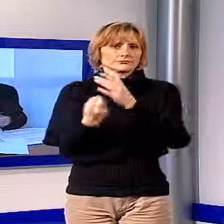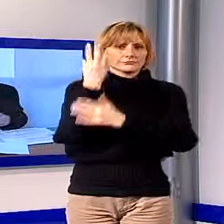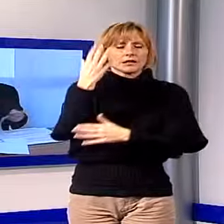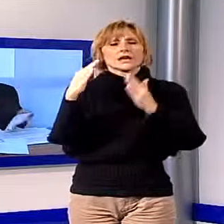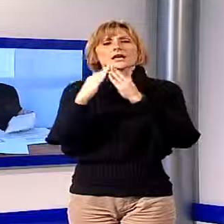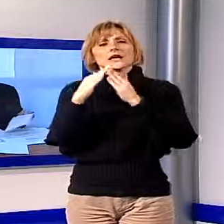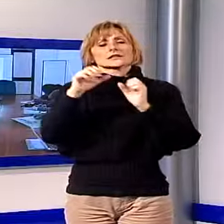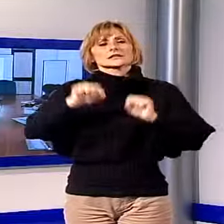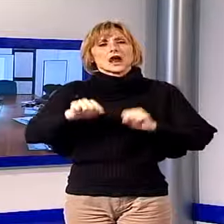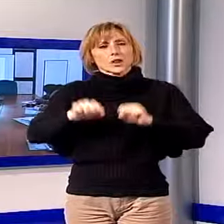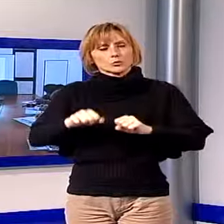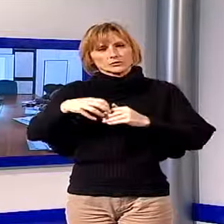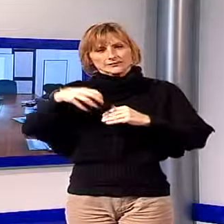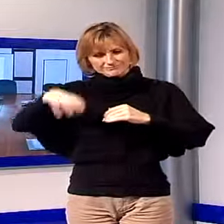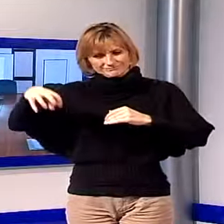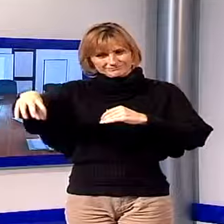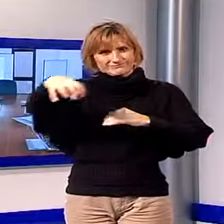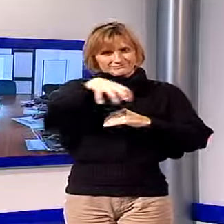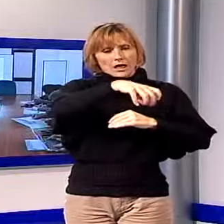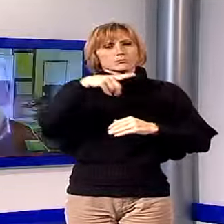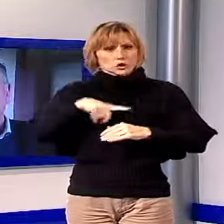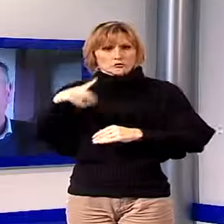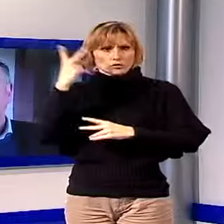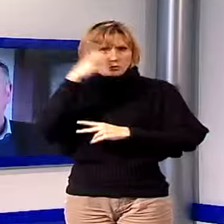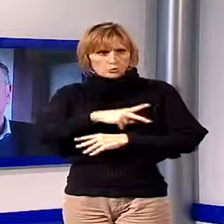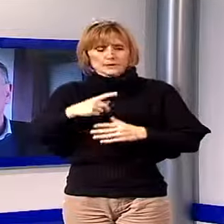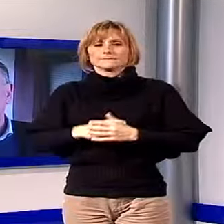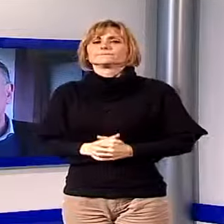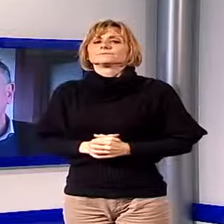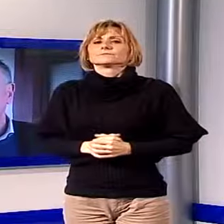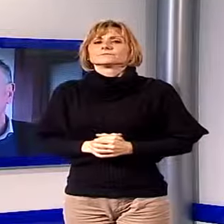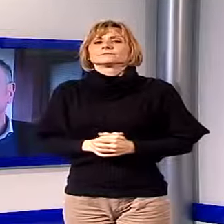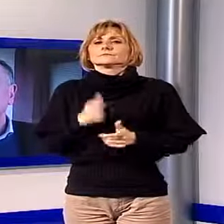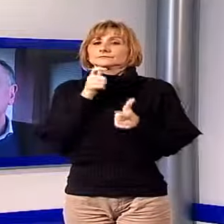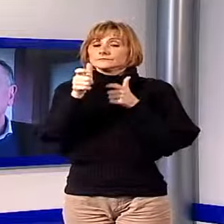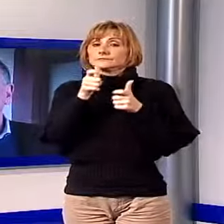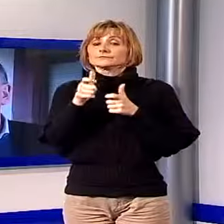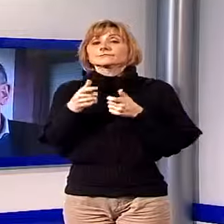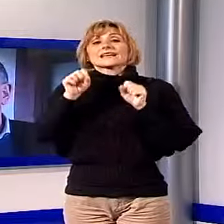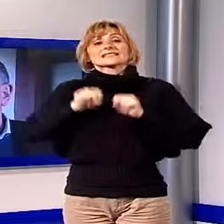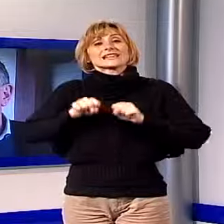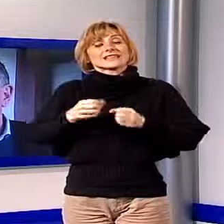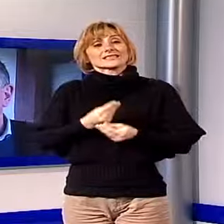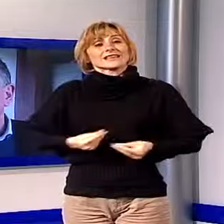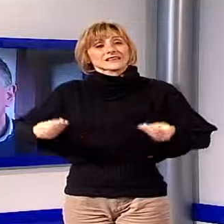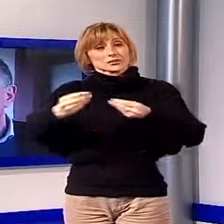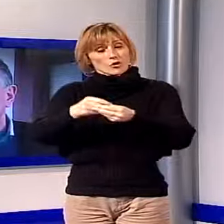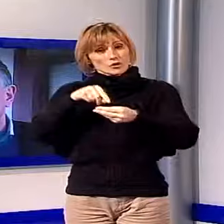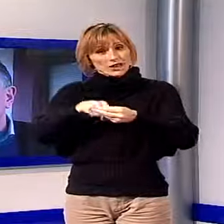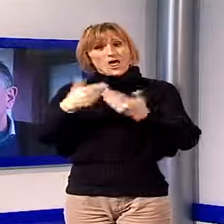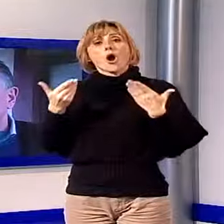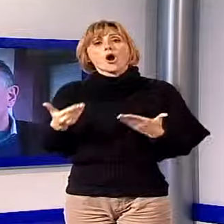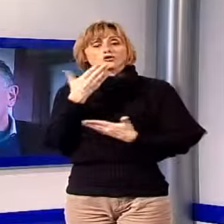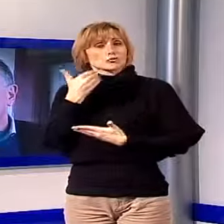omogeneamente distribuite sul territorio provinciale. Si parla della sanità territoriale ovvero delle articolazioni territoriali che oggi mancano perché